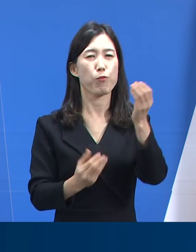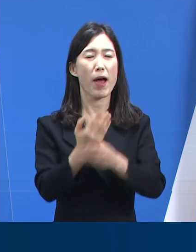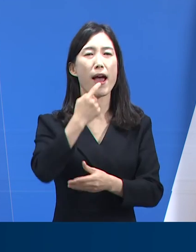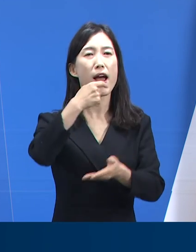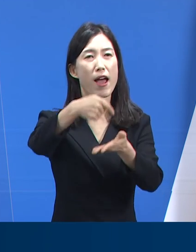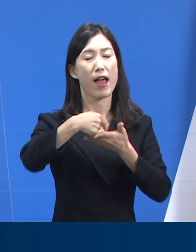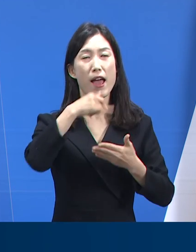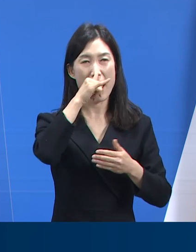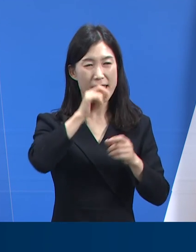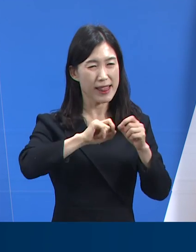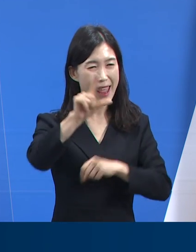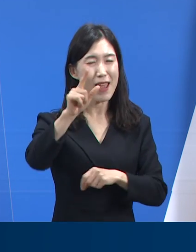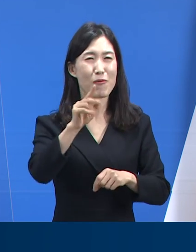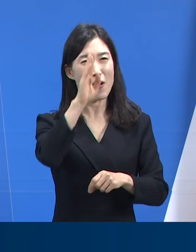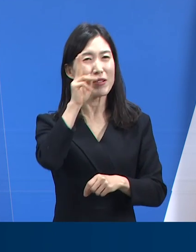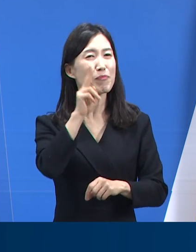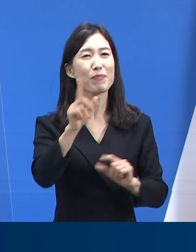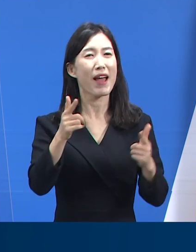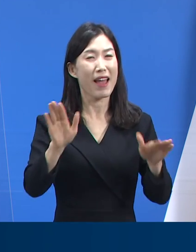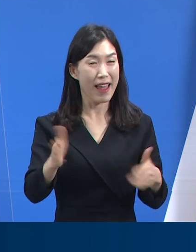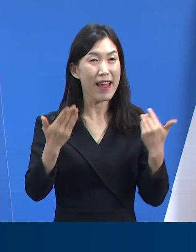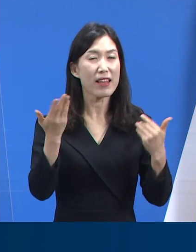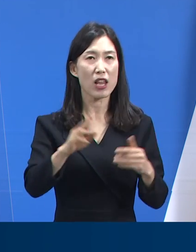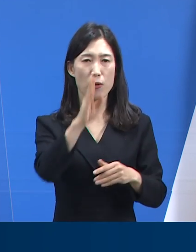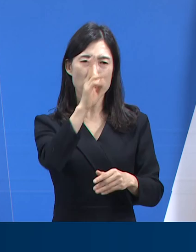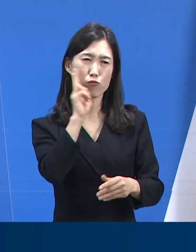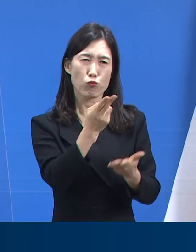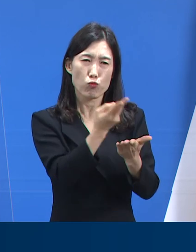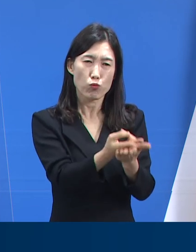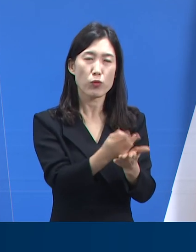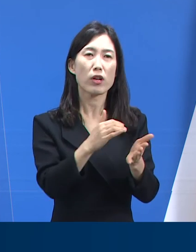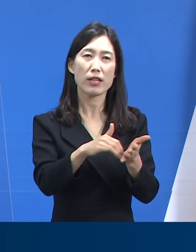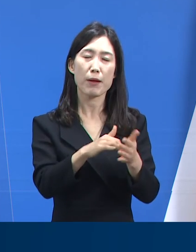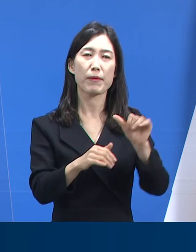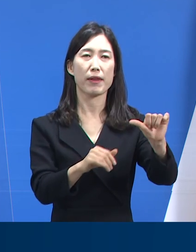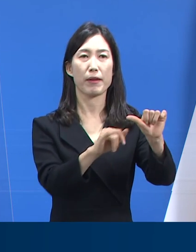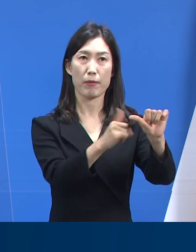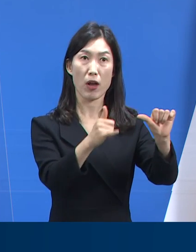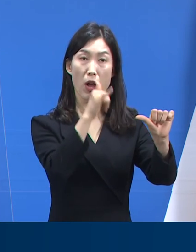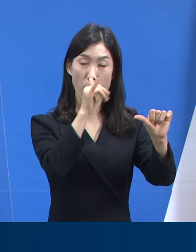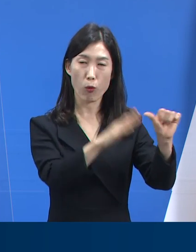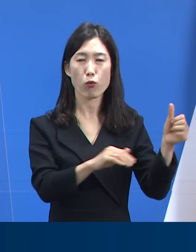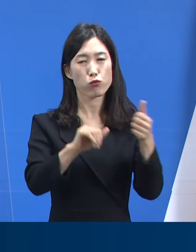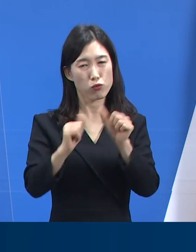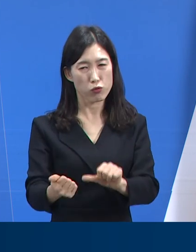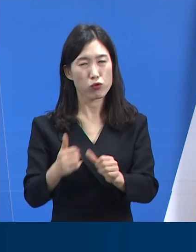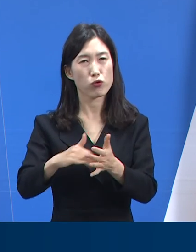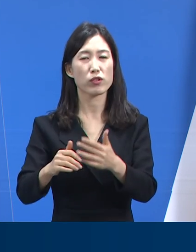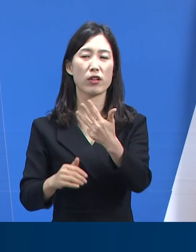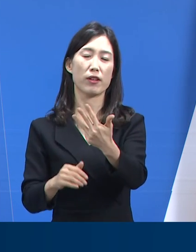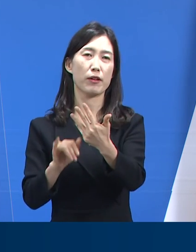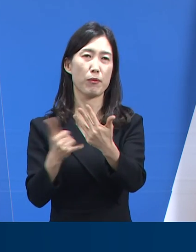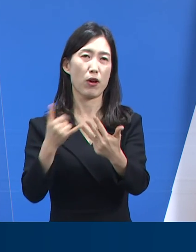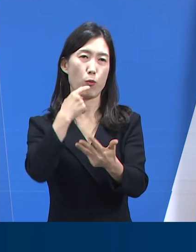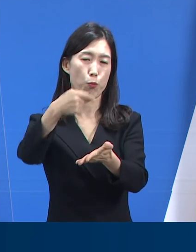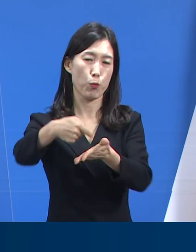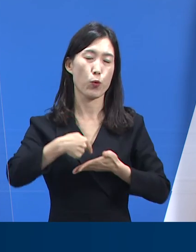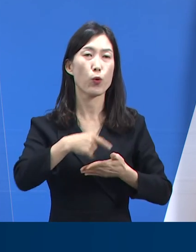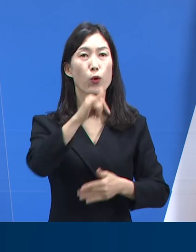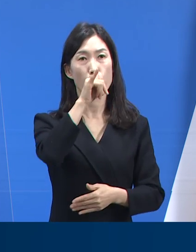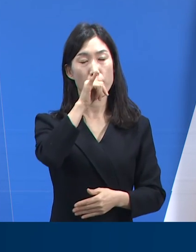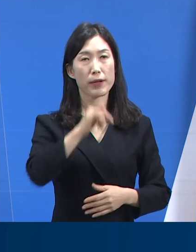대부분은 경청 사례이며 중환자실의 입원 등 중증 사례는 5건, 사망 사례는 총 8건 보고되었습니다.